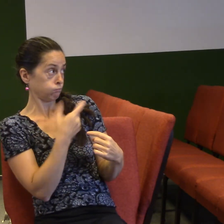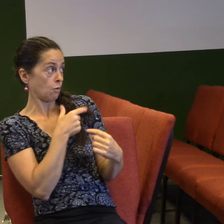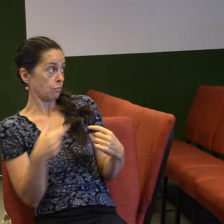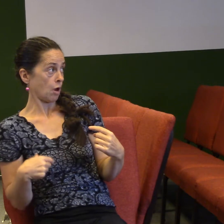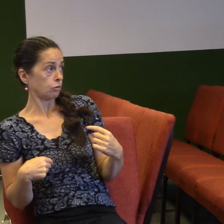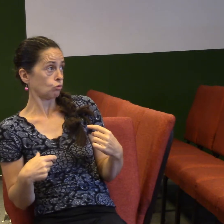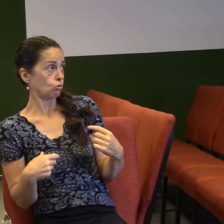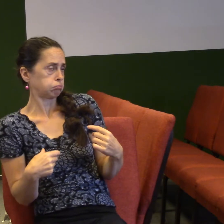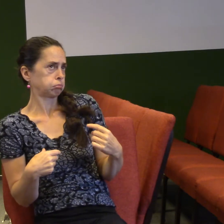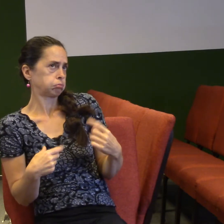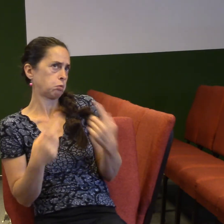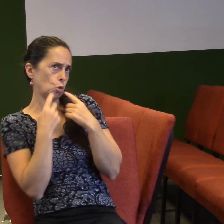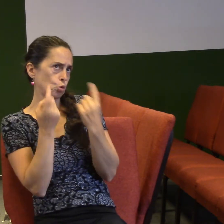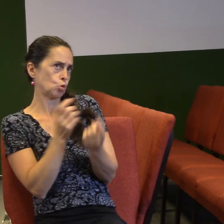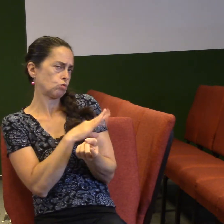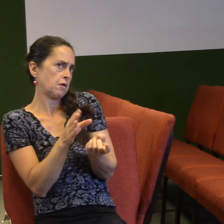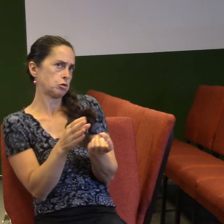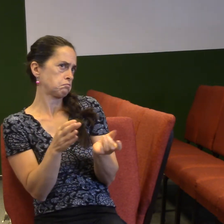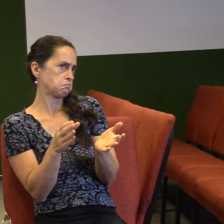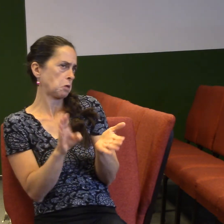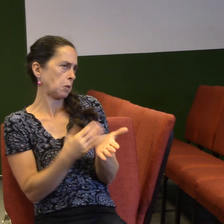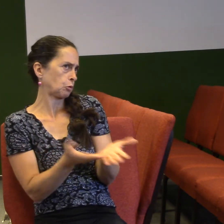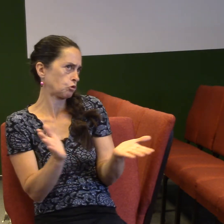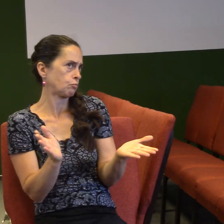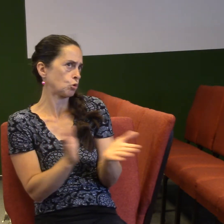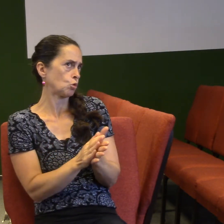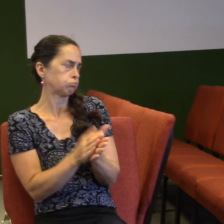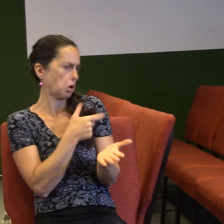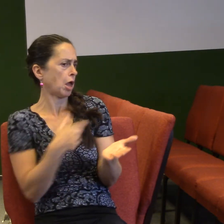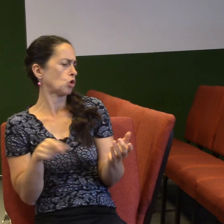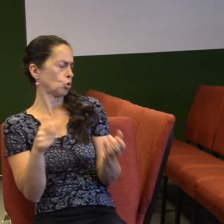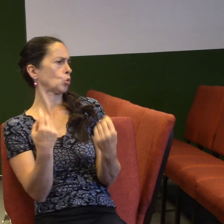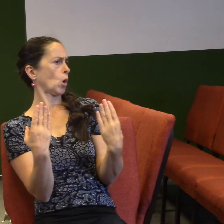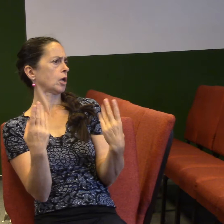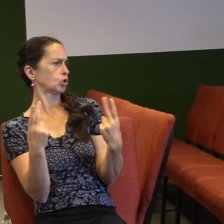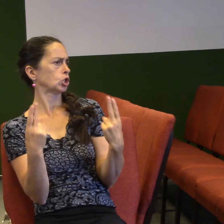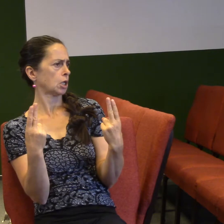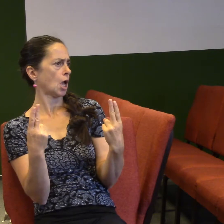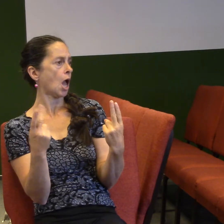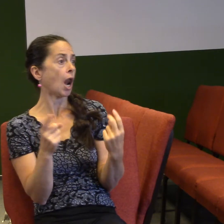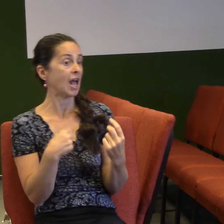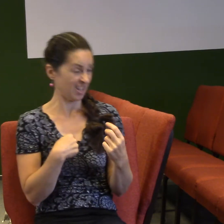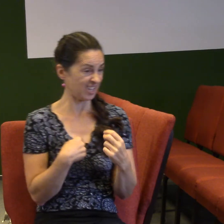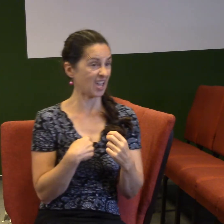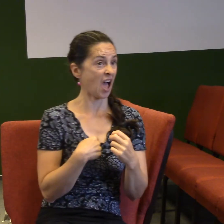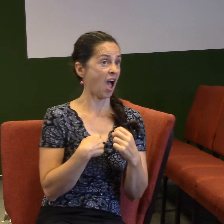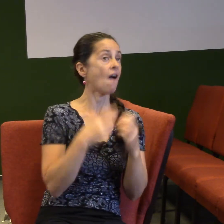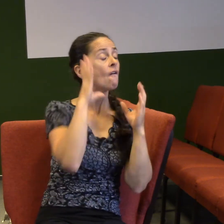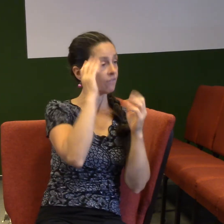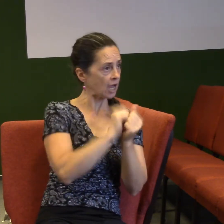svatého, prostě to už nepotřebuju, protože jdu tou výšší cestou. A já věřím, že apoštol Pavel, když to psal, tak myslel, že